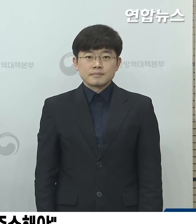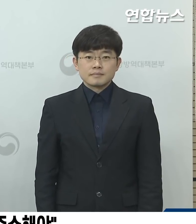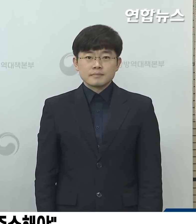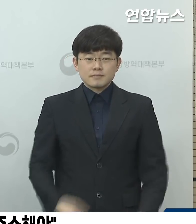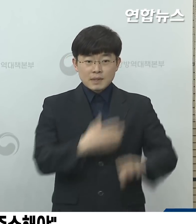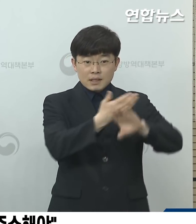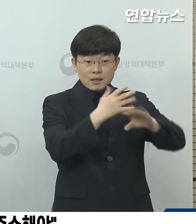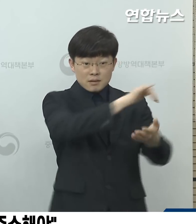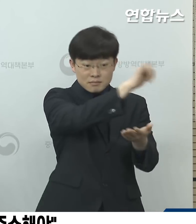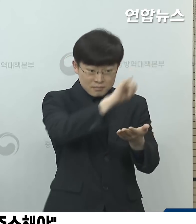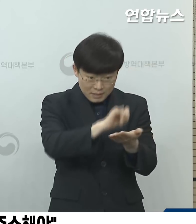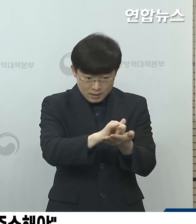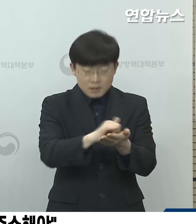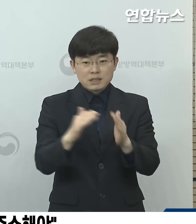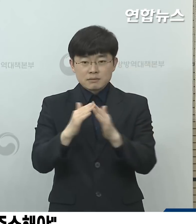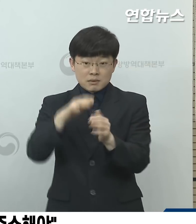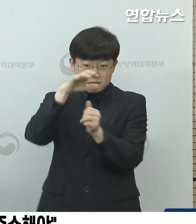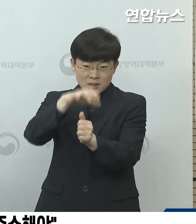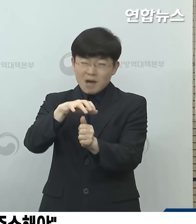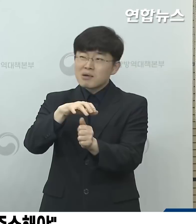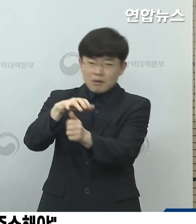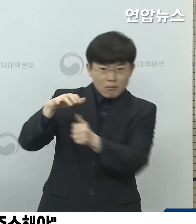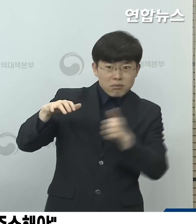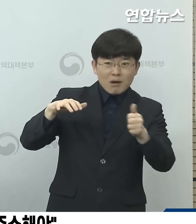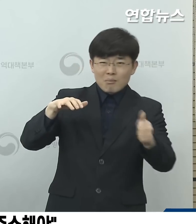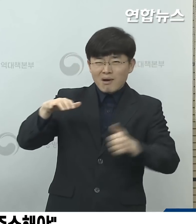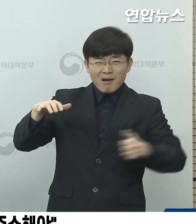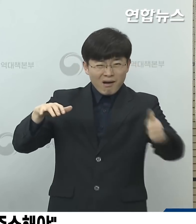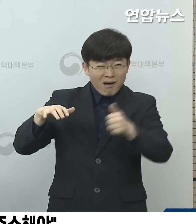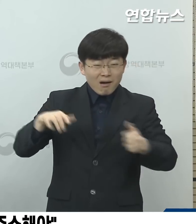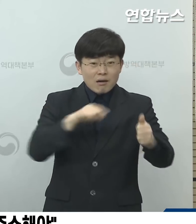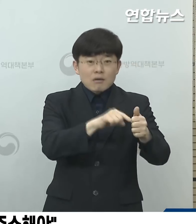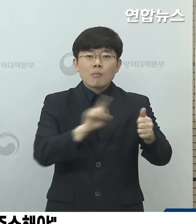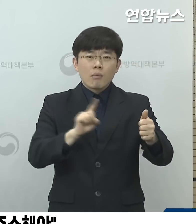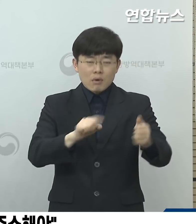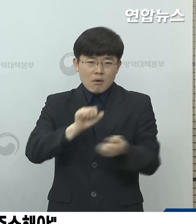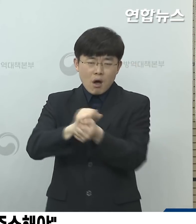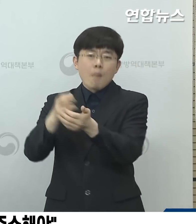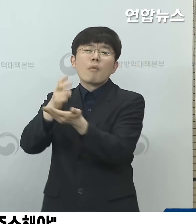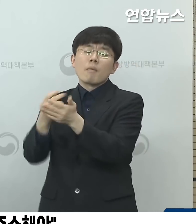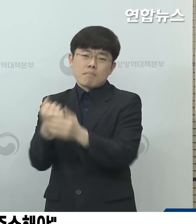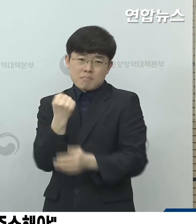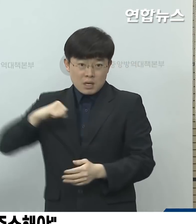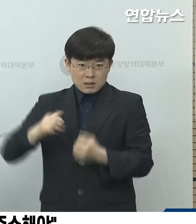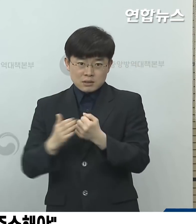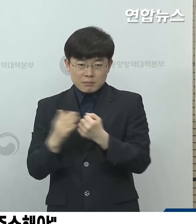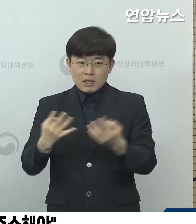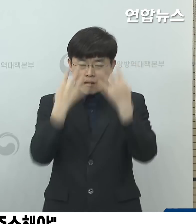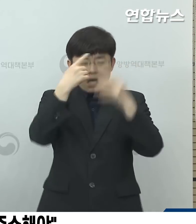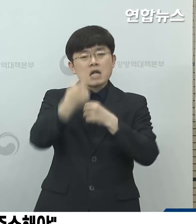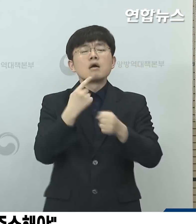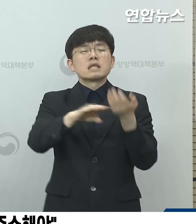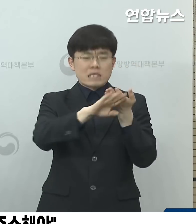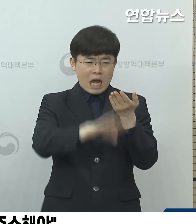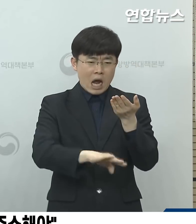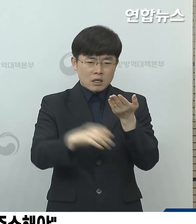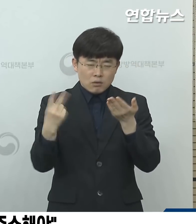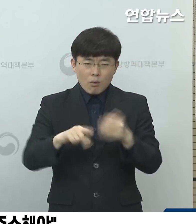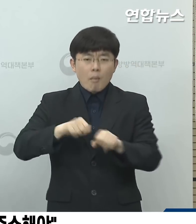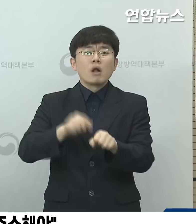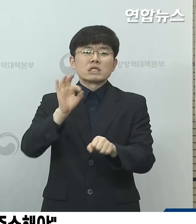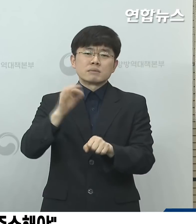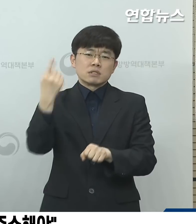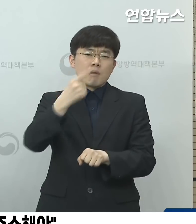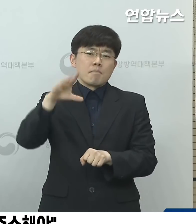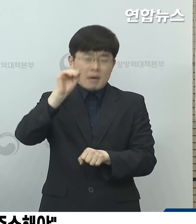해외 입국자가 자가격리 규정을 지키지 않은 경우에는 감염병 예방법 위반으로 1년 이하의 징역 또는 천만 원 이하의